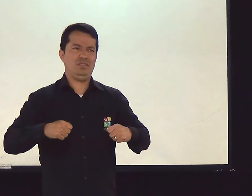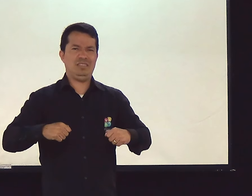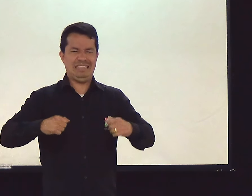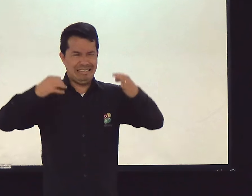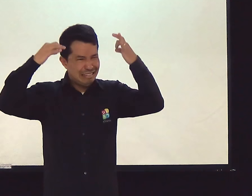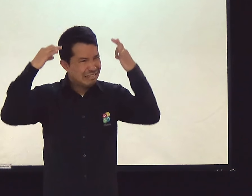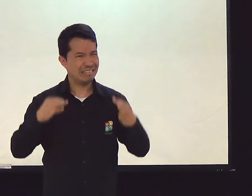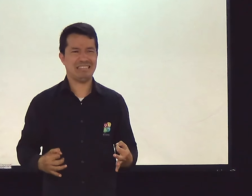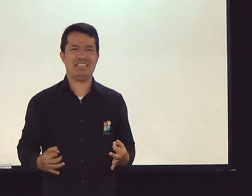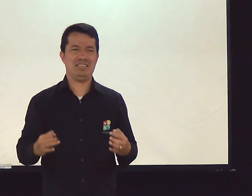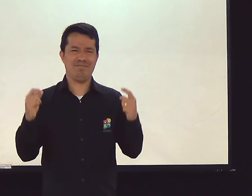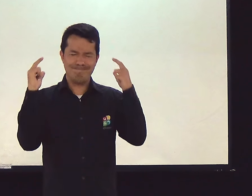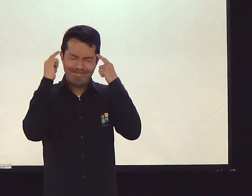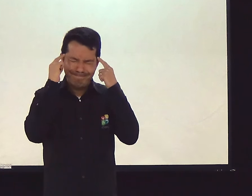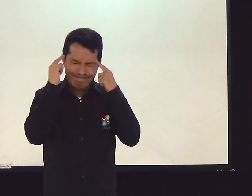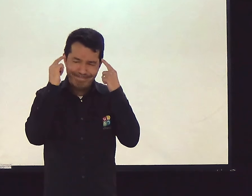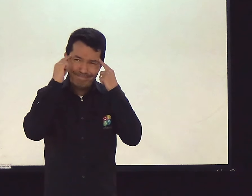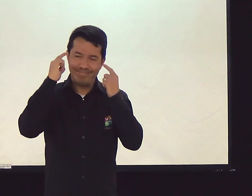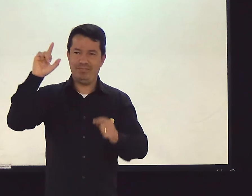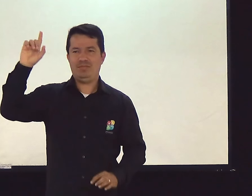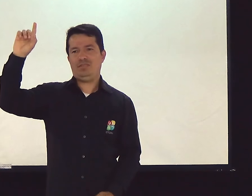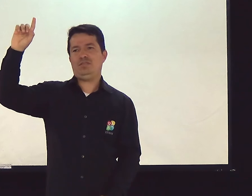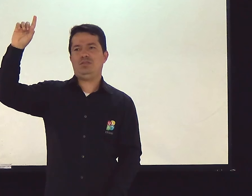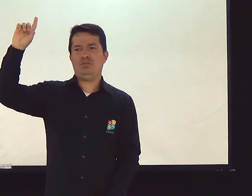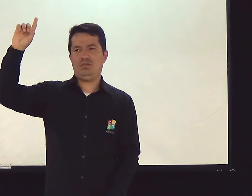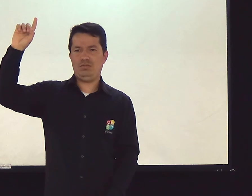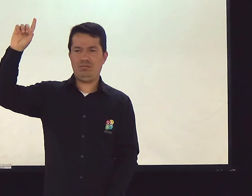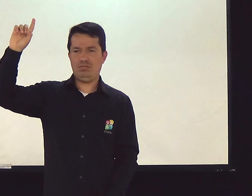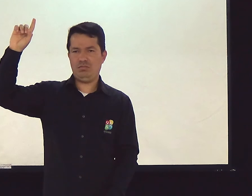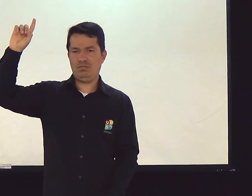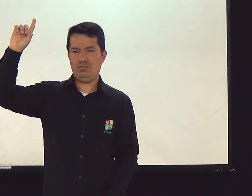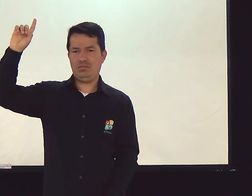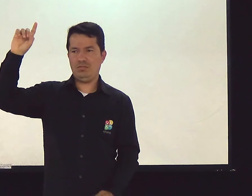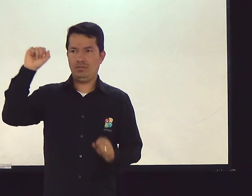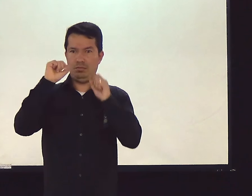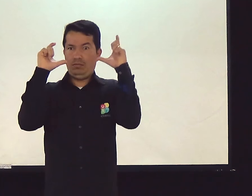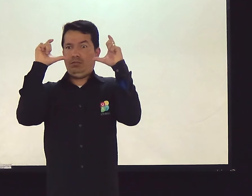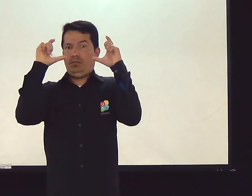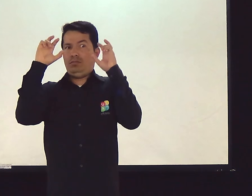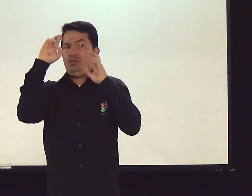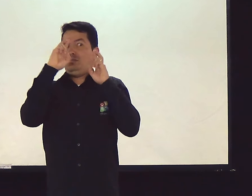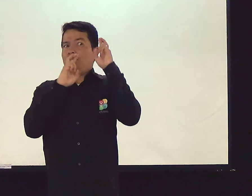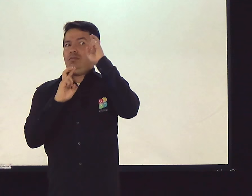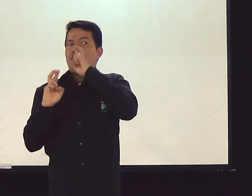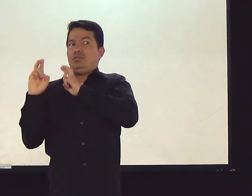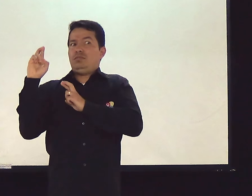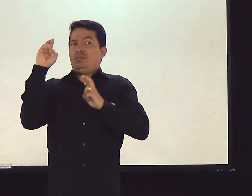Precisa ficar bem claro para você. Pensa nisso, tá? Pensa em Deus. Presta atenção.